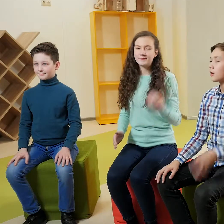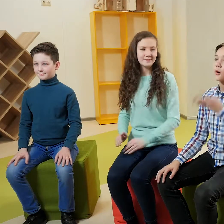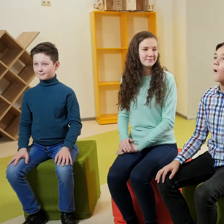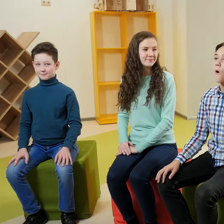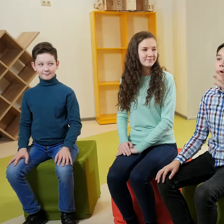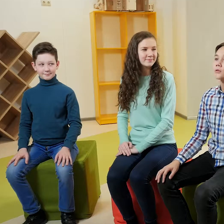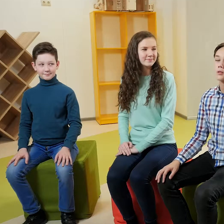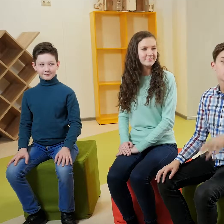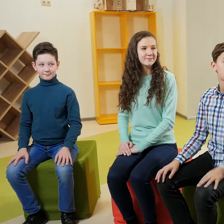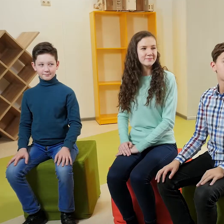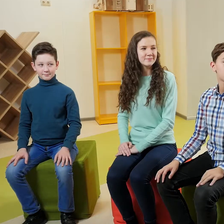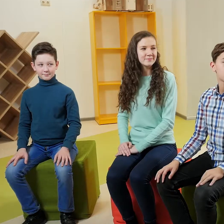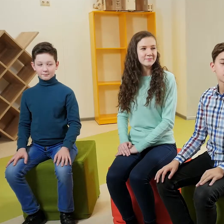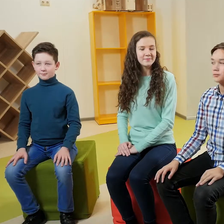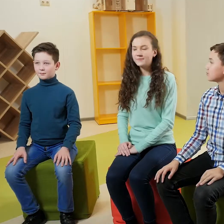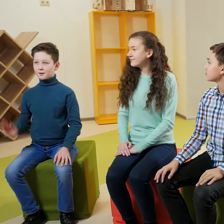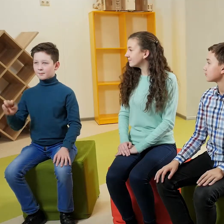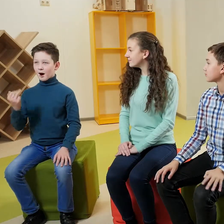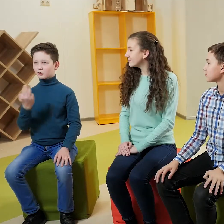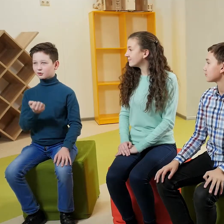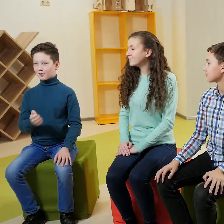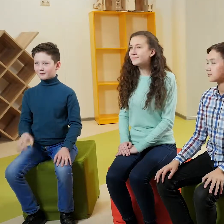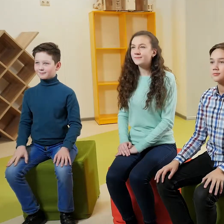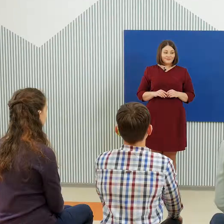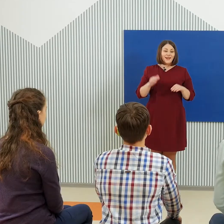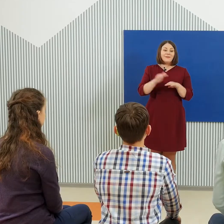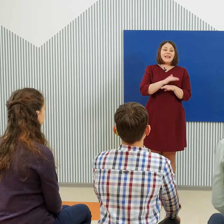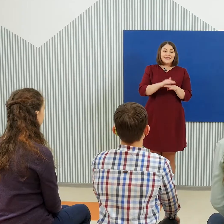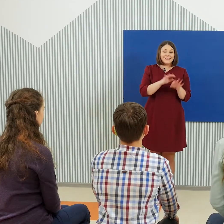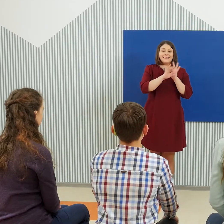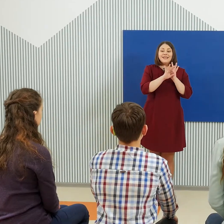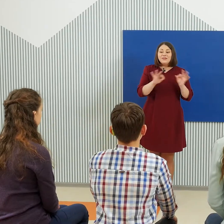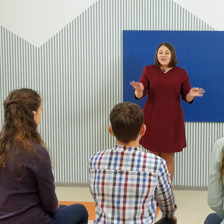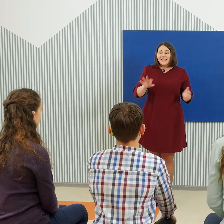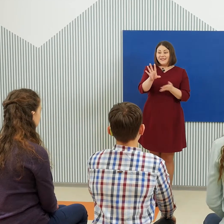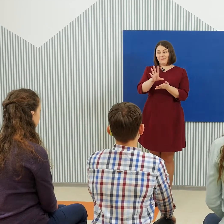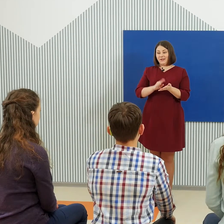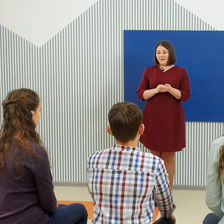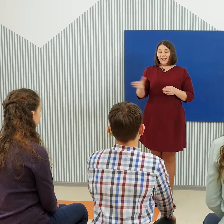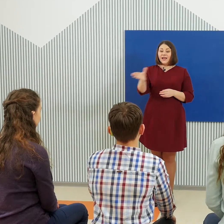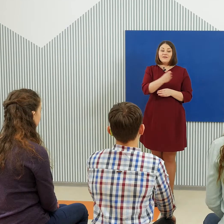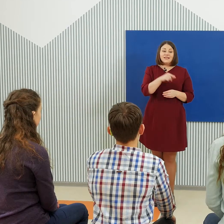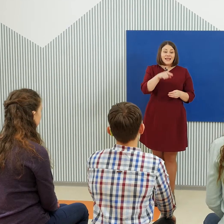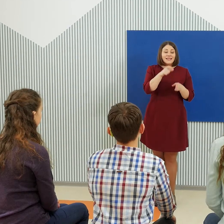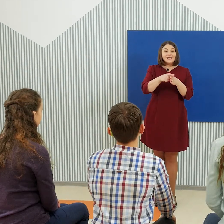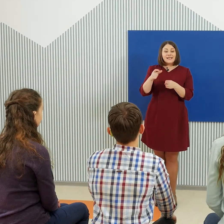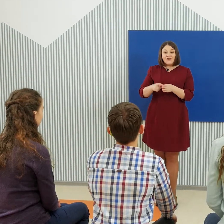Кот. Путешествие. Маша. Молодцы! Замечательные примеры. Все эти слова